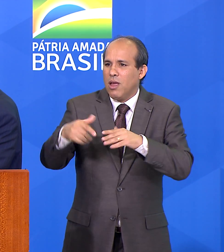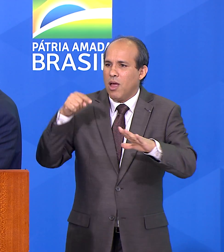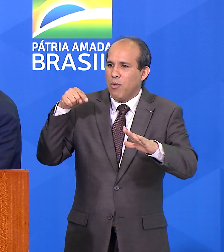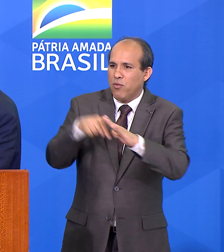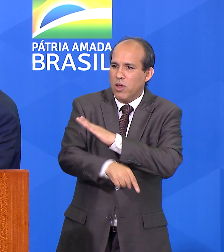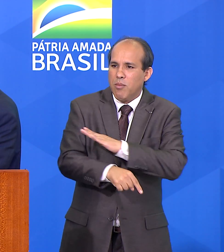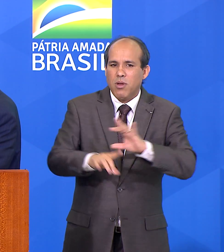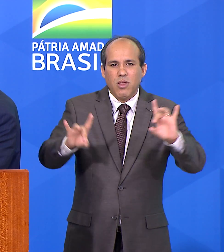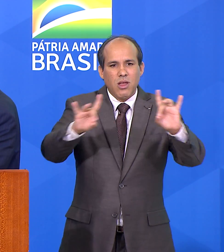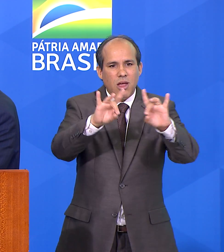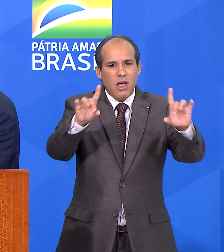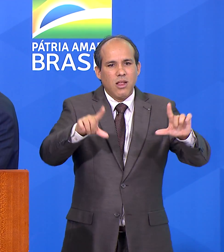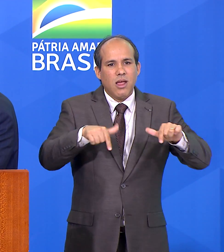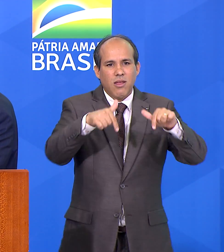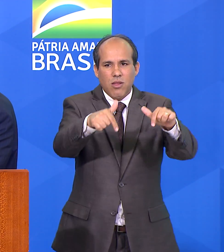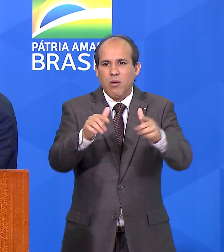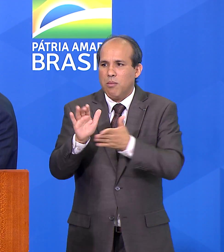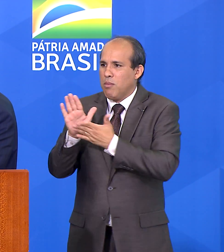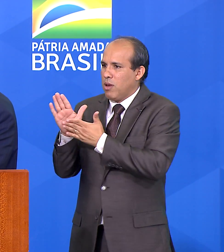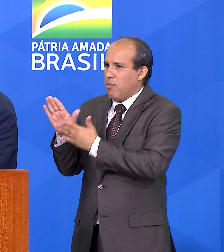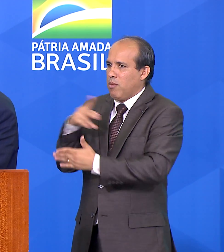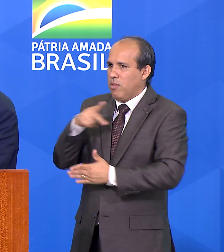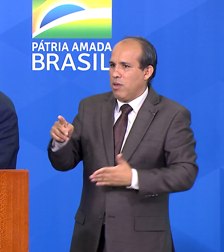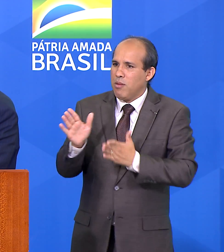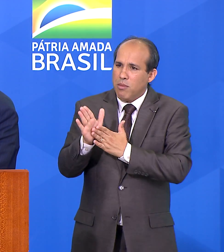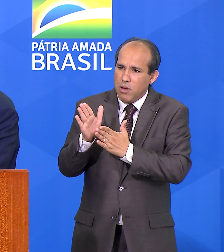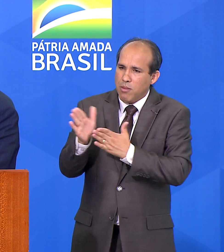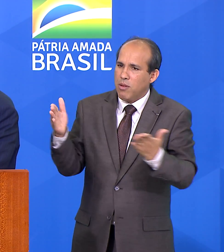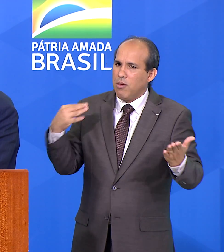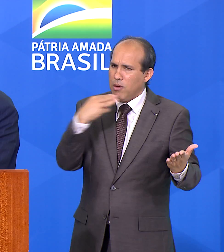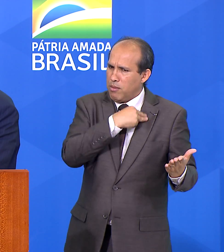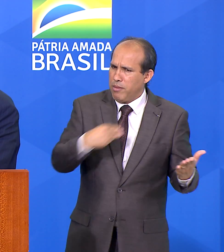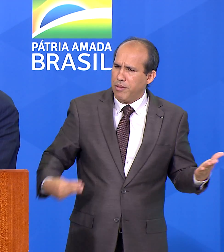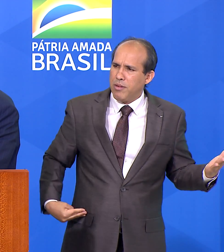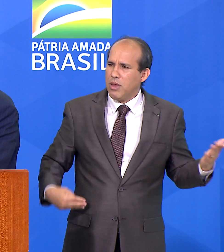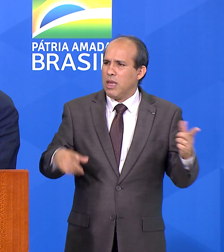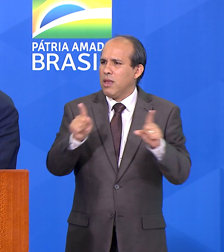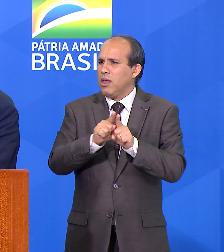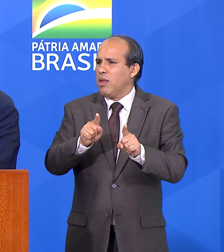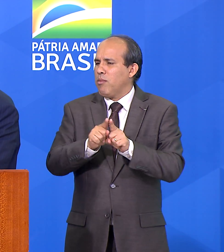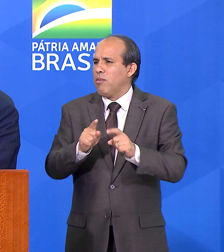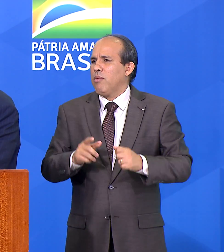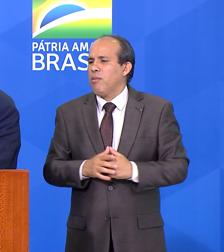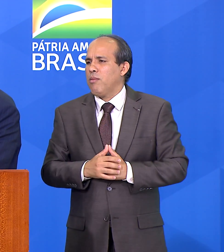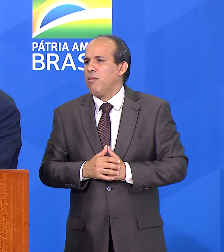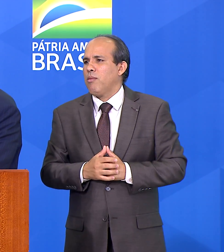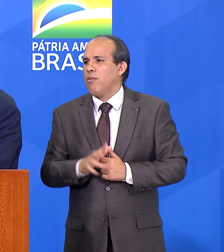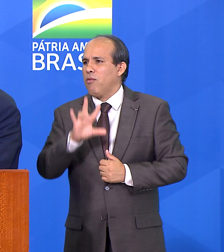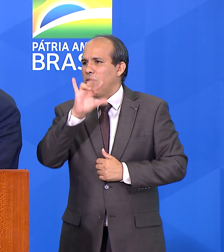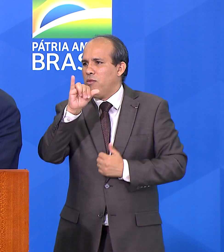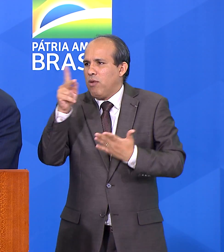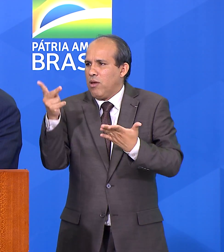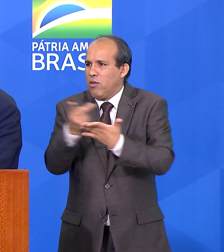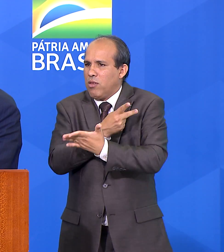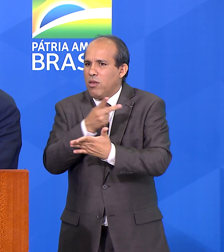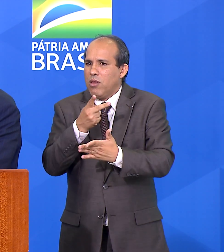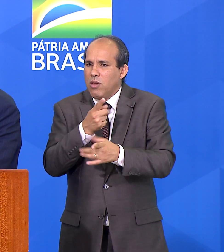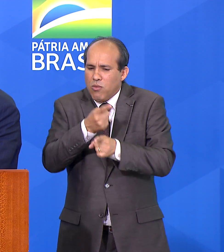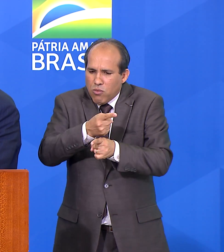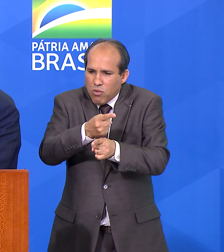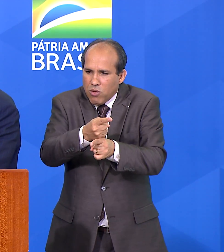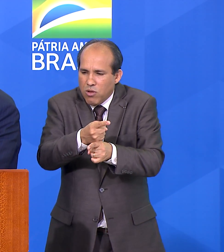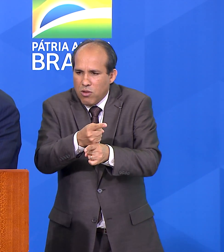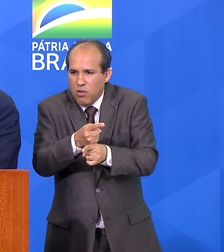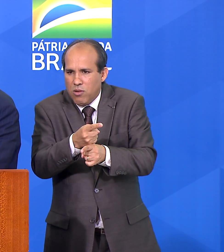parabéns, presidente, parabéns aos ministros. E seguimos na luta, é a luta de sempre, vai encontrar sempre um